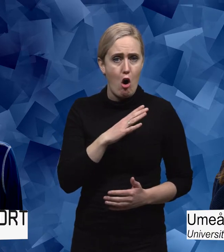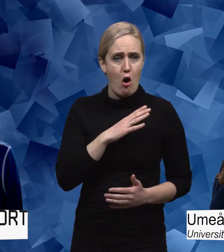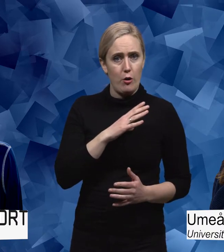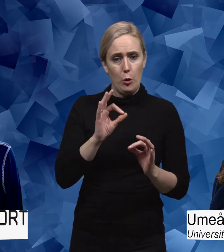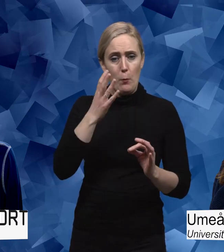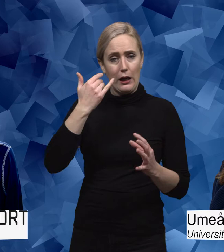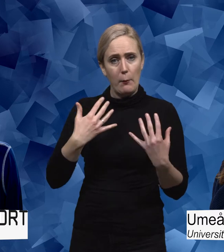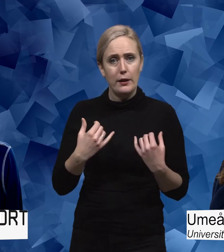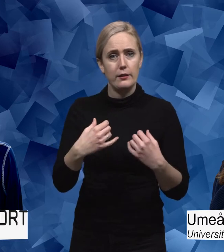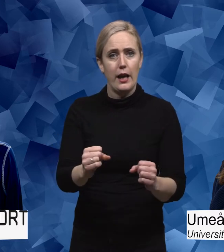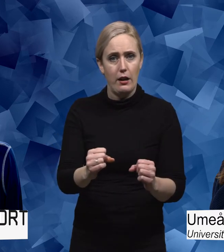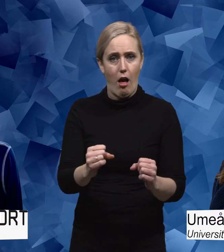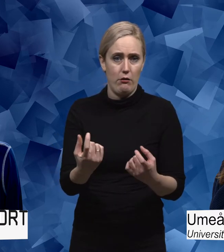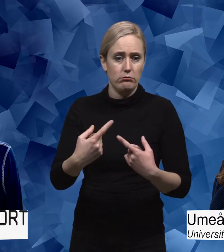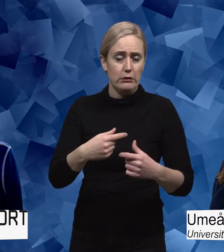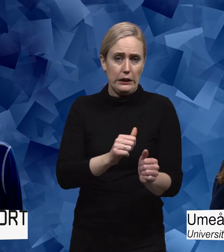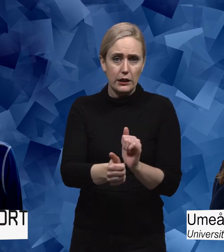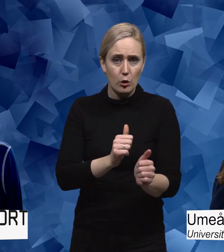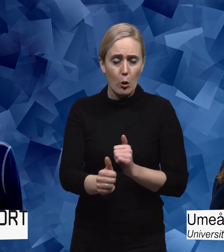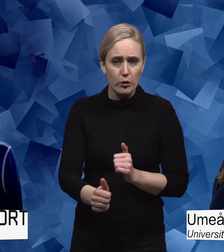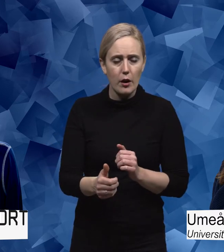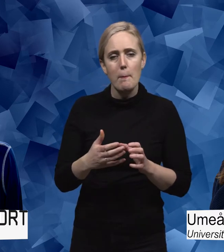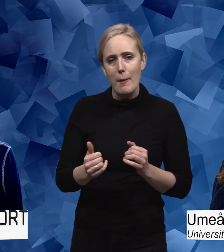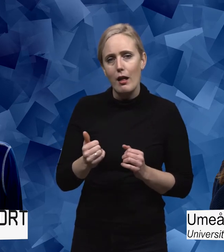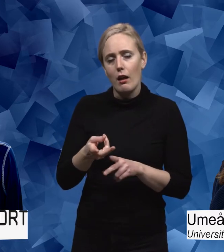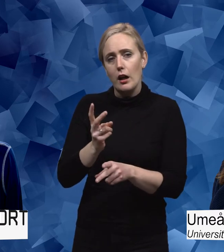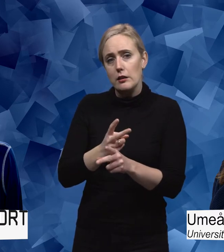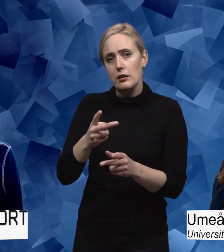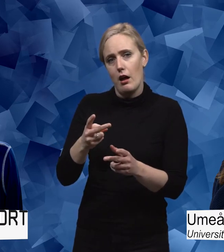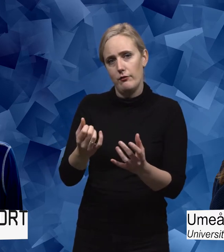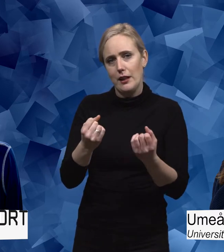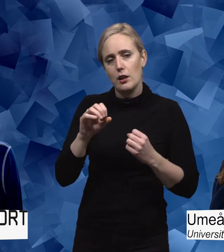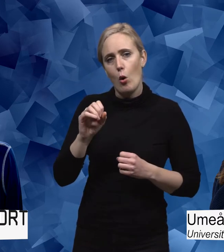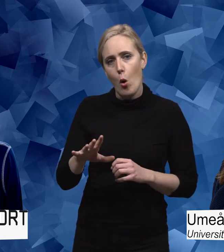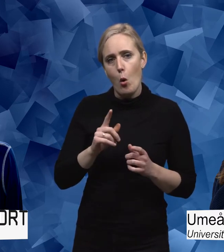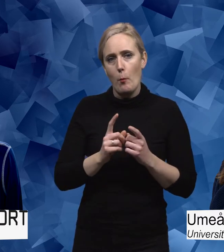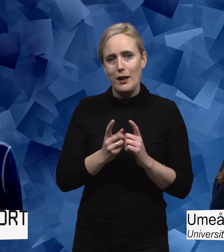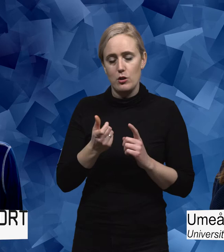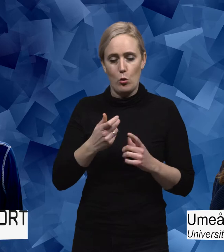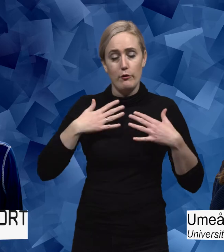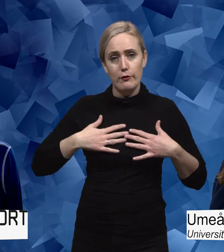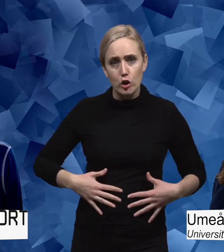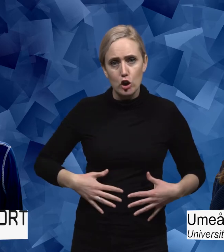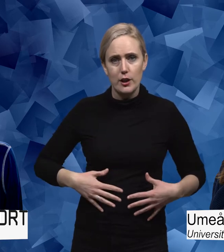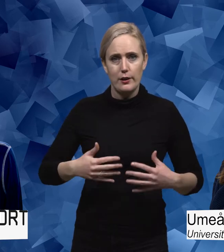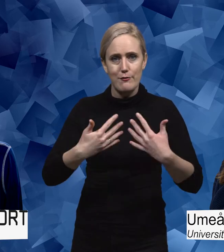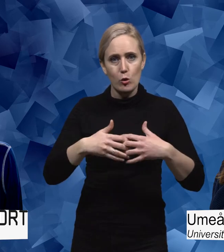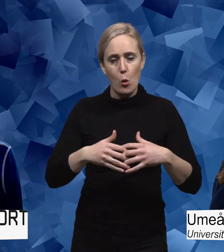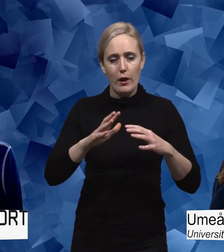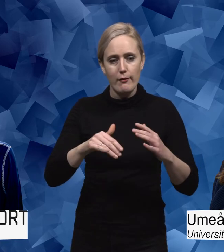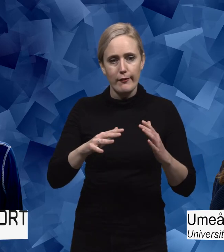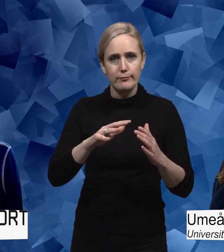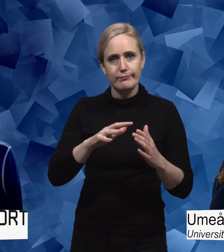har till prestation inom i alla fall någon form av idrott. Men den kan ju vara särskilt viktig också om man har berövats på någon form av fysisk